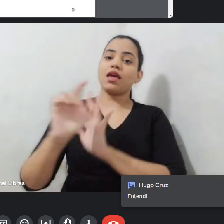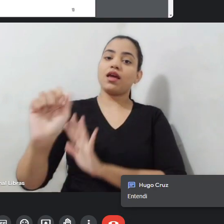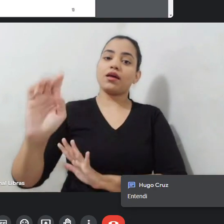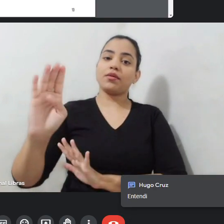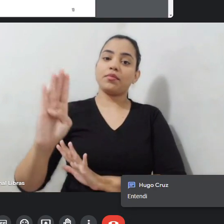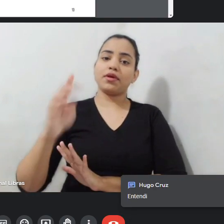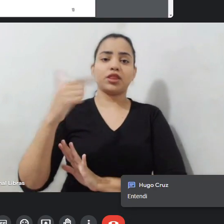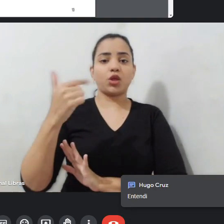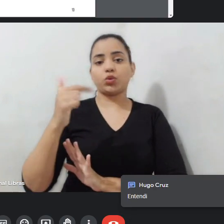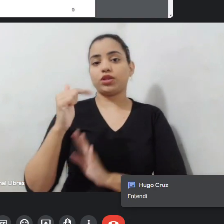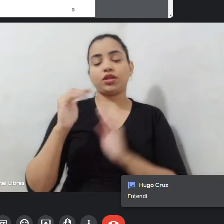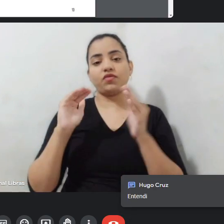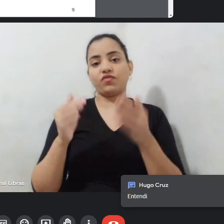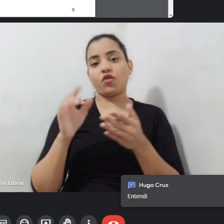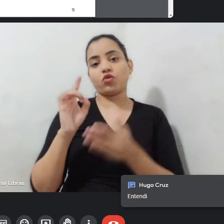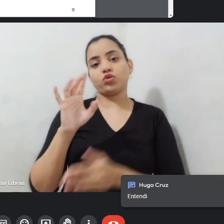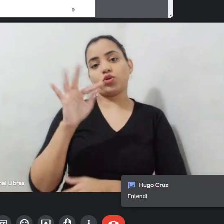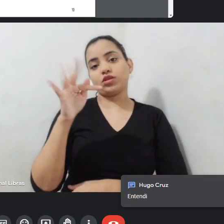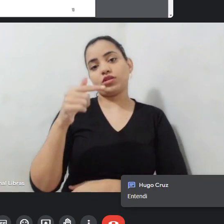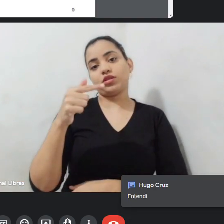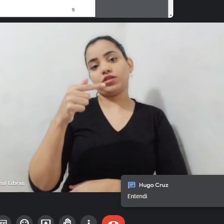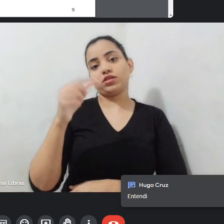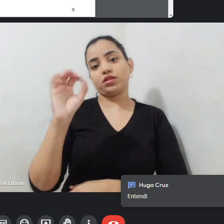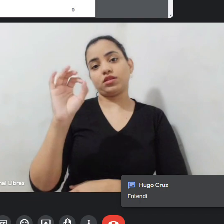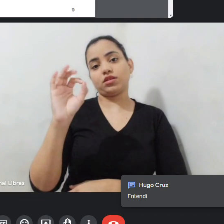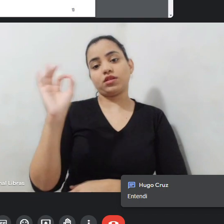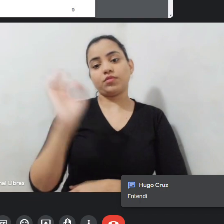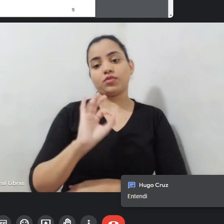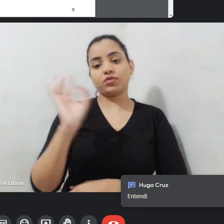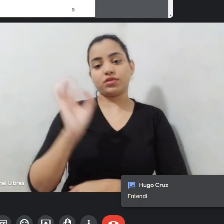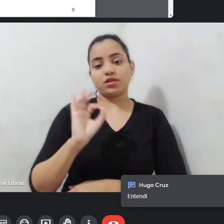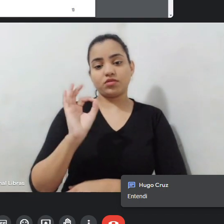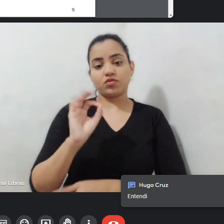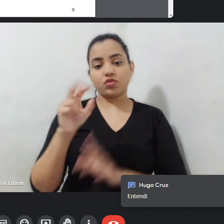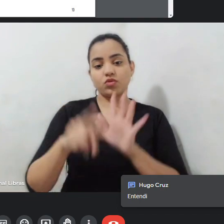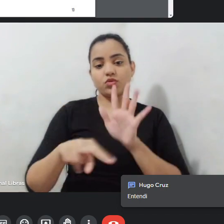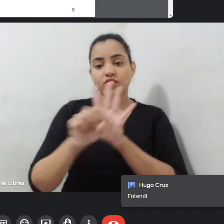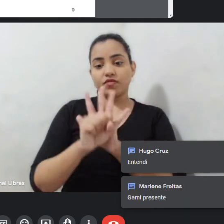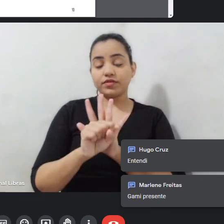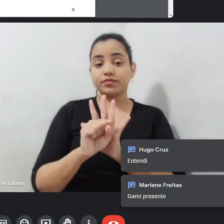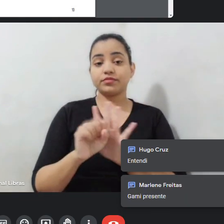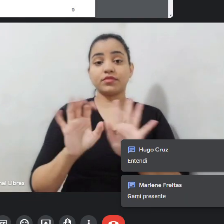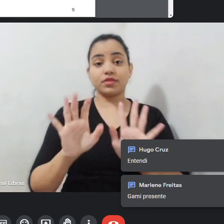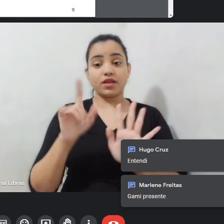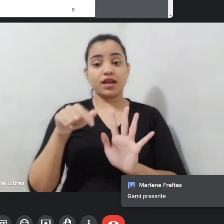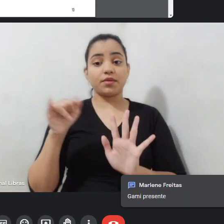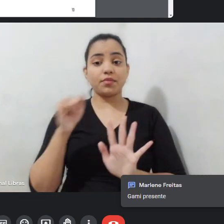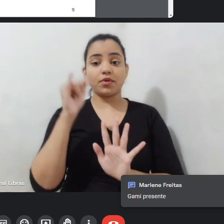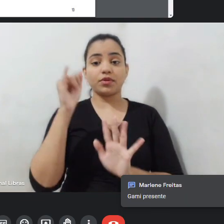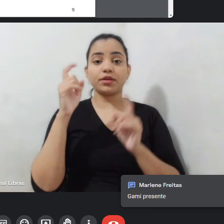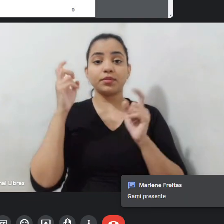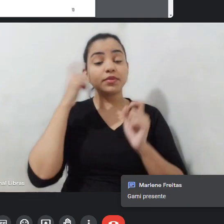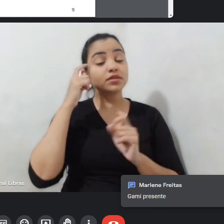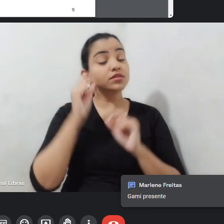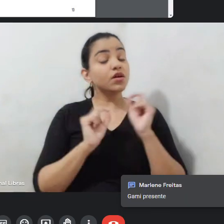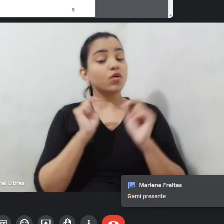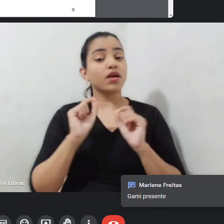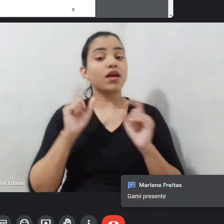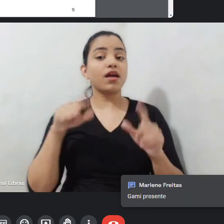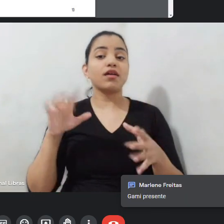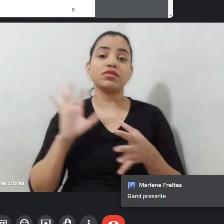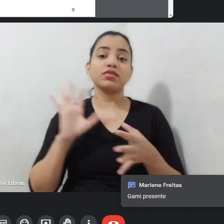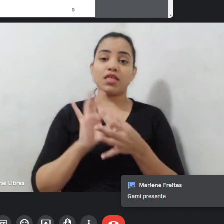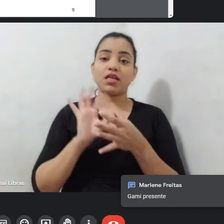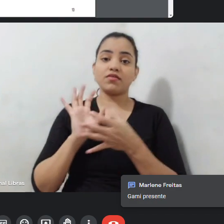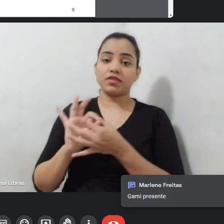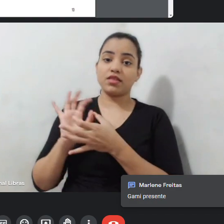importante a gente pensar essa transversalidade, porque estamos nesses diálogos para entender. São